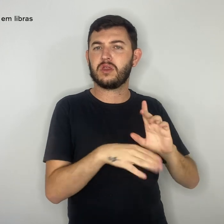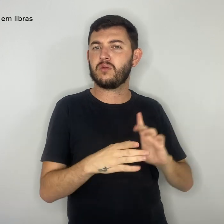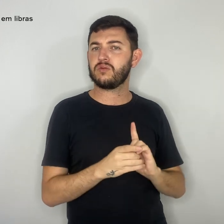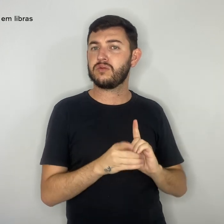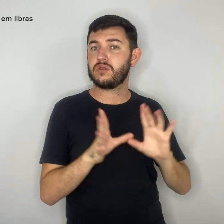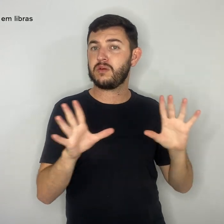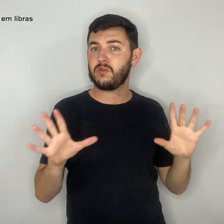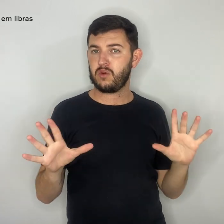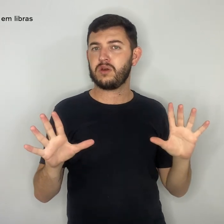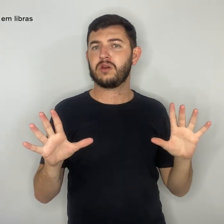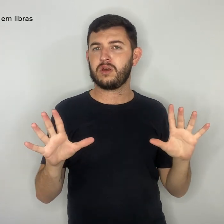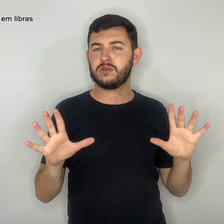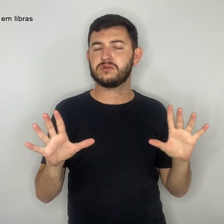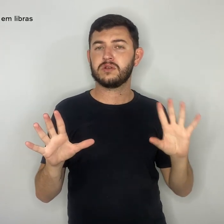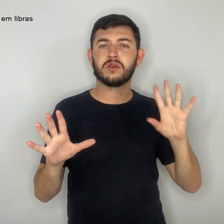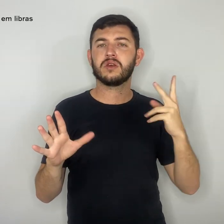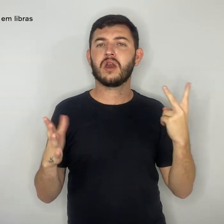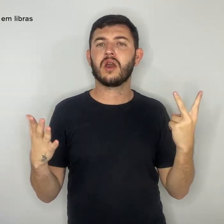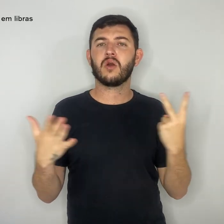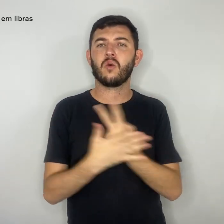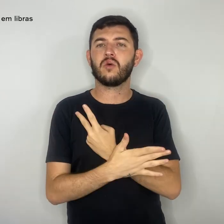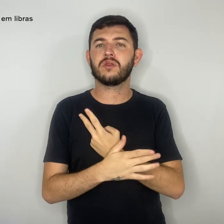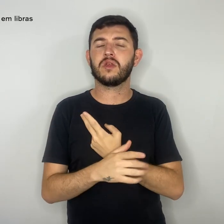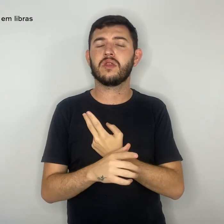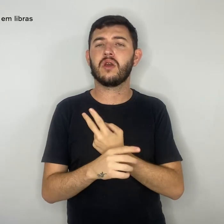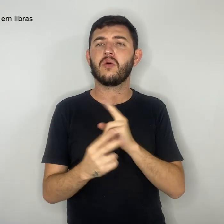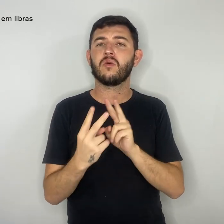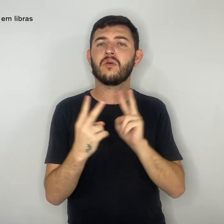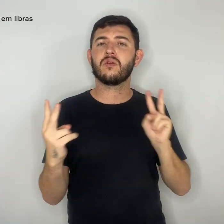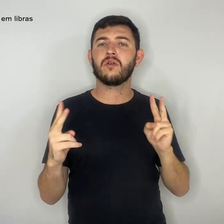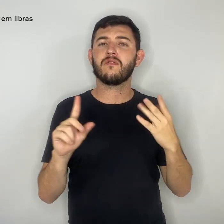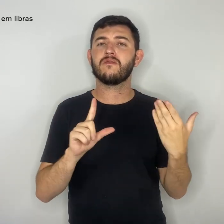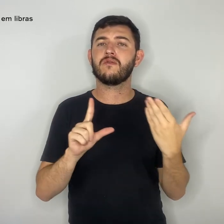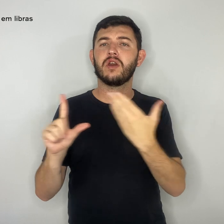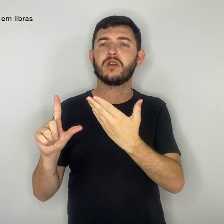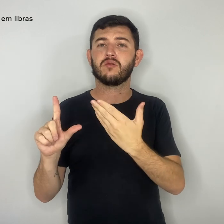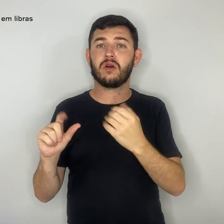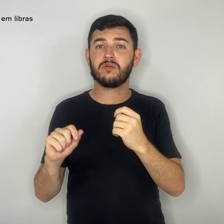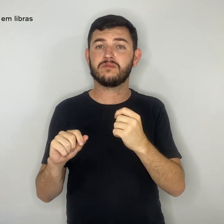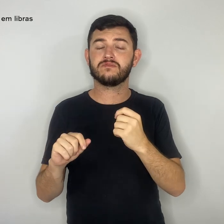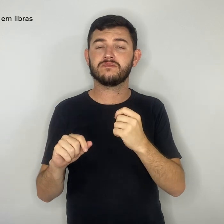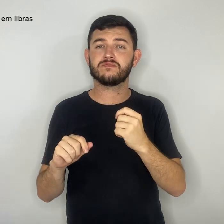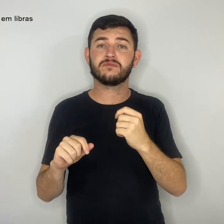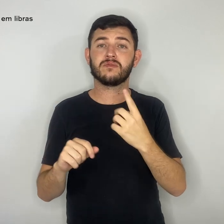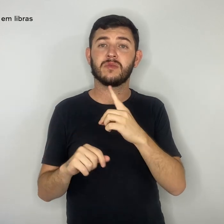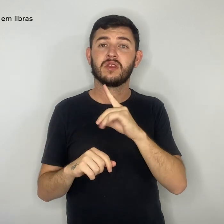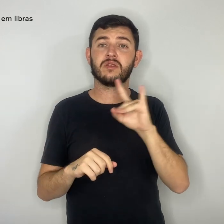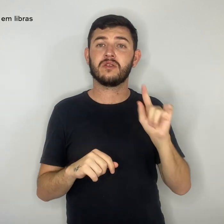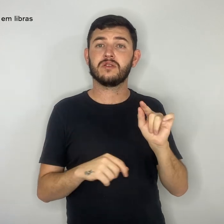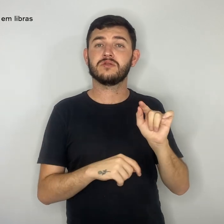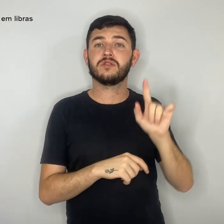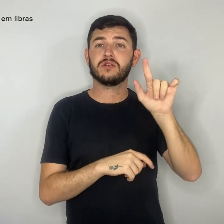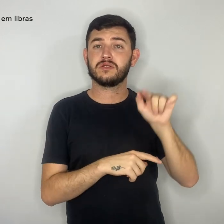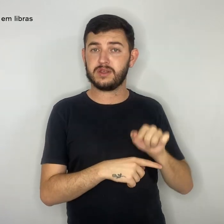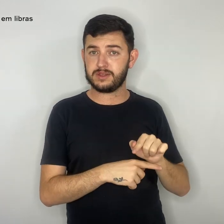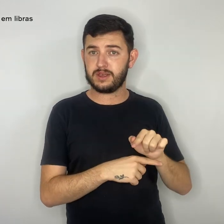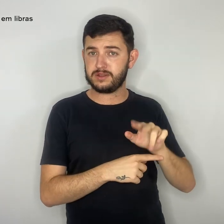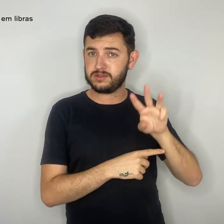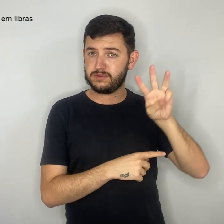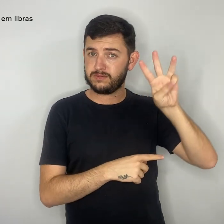realizada de forma virtual nessa terça-feira 17. Na ocasião, além